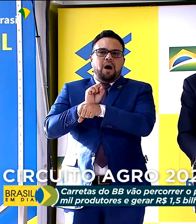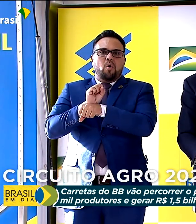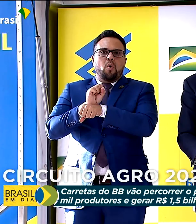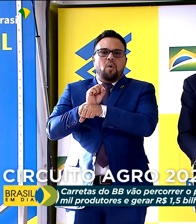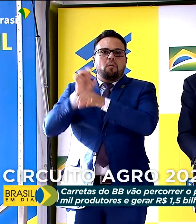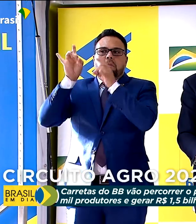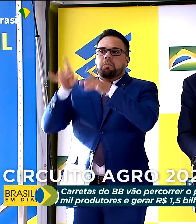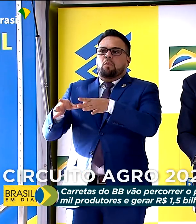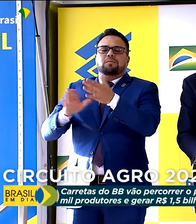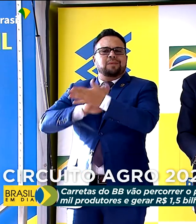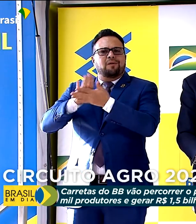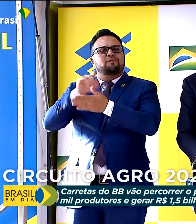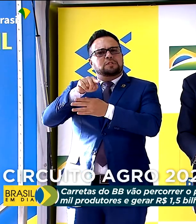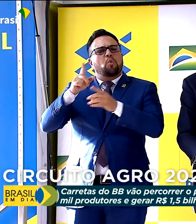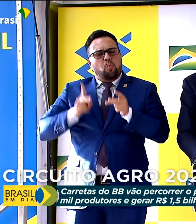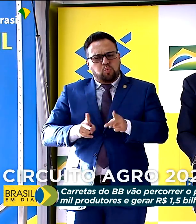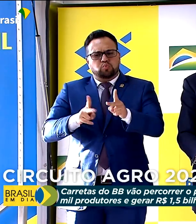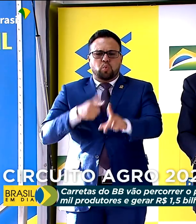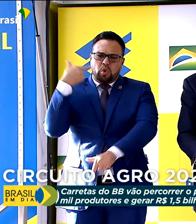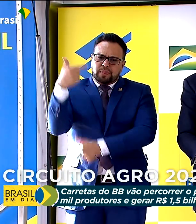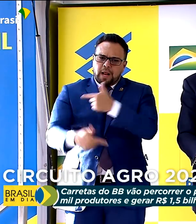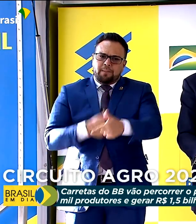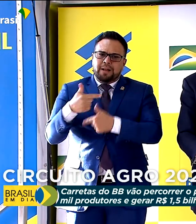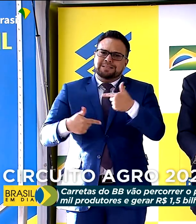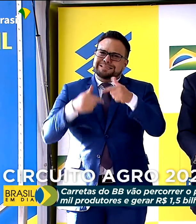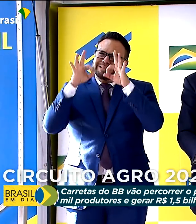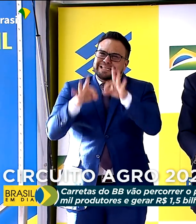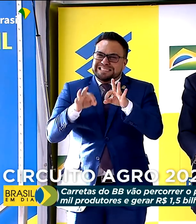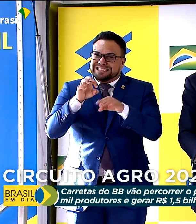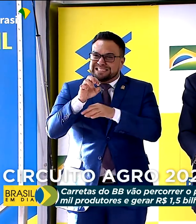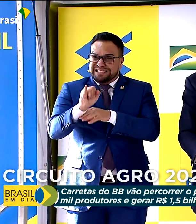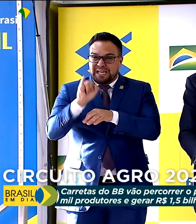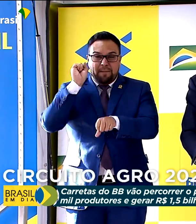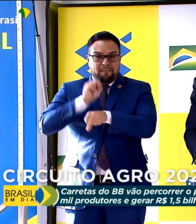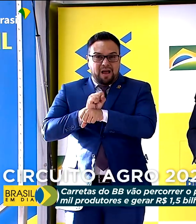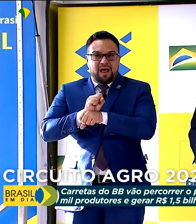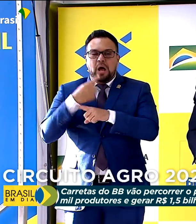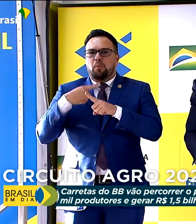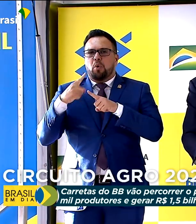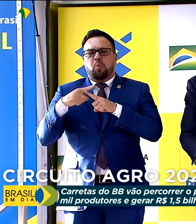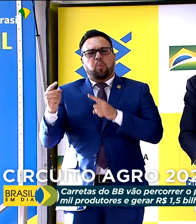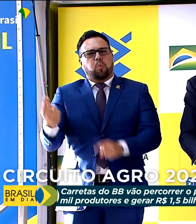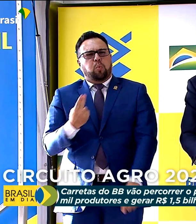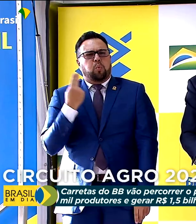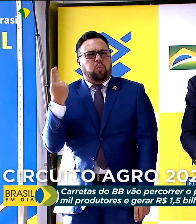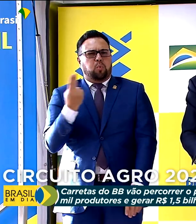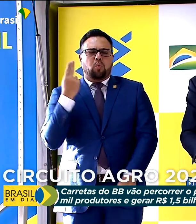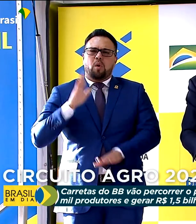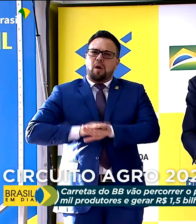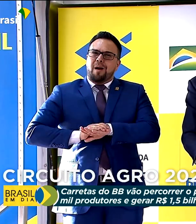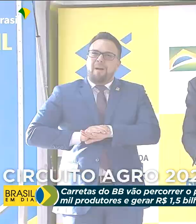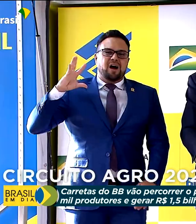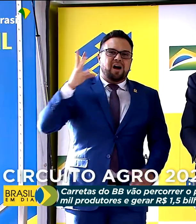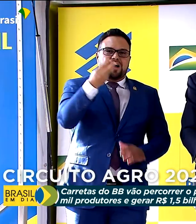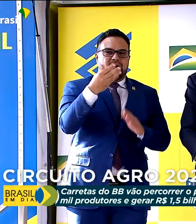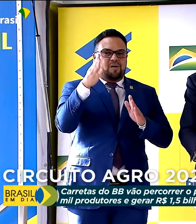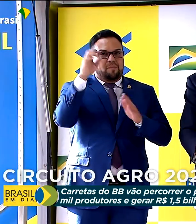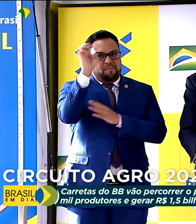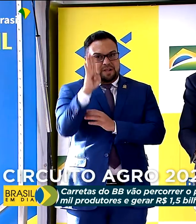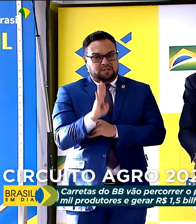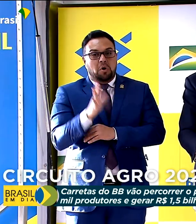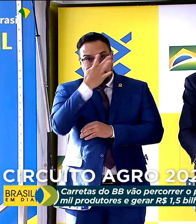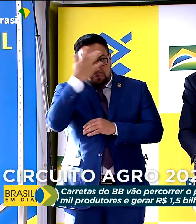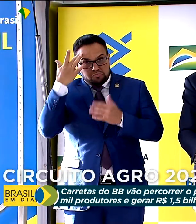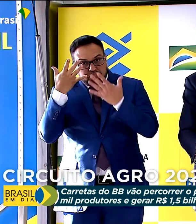com toda certeza, os problemas econômicos que o Brasil viesse atravessar seriam terríveis. O governo